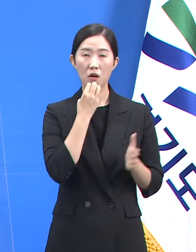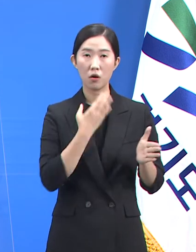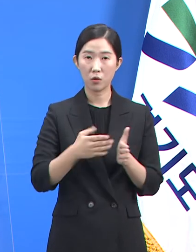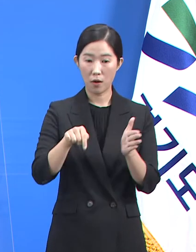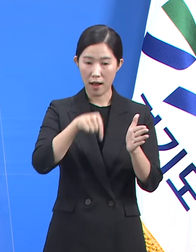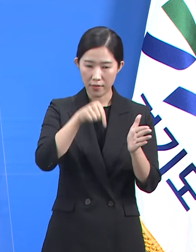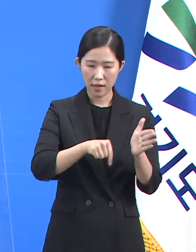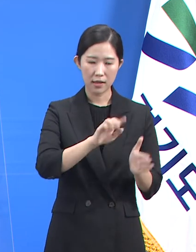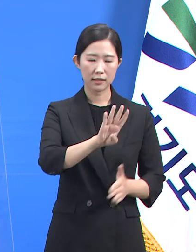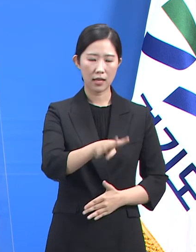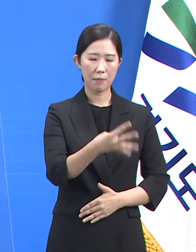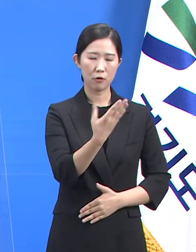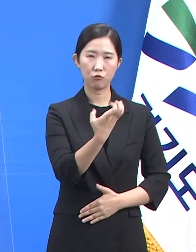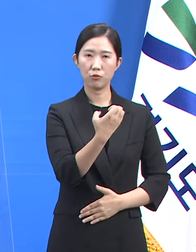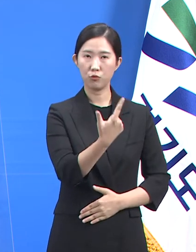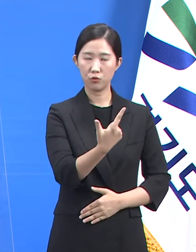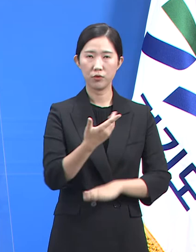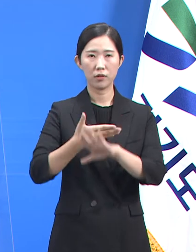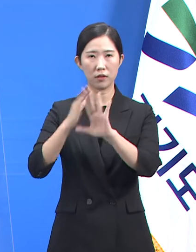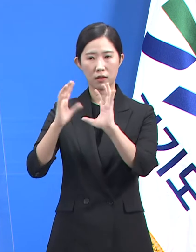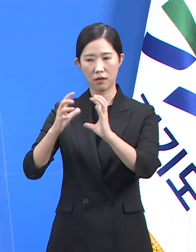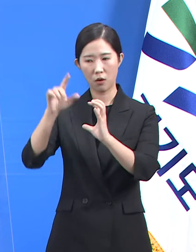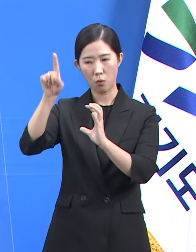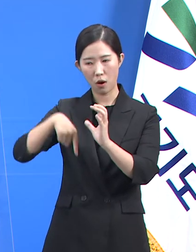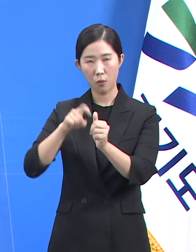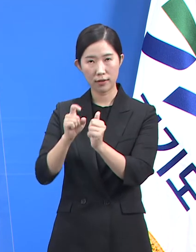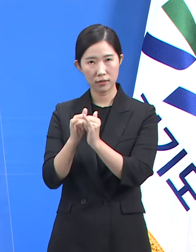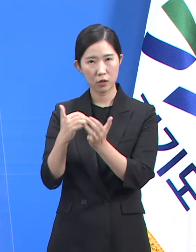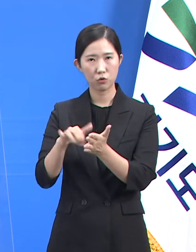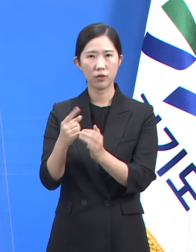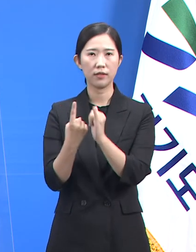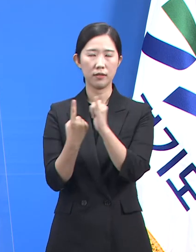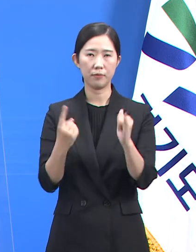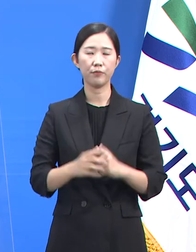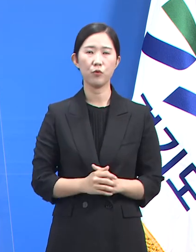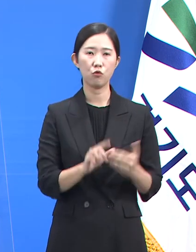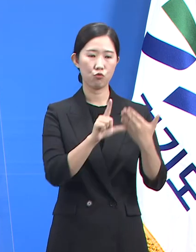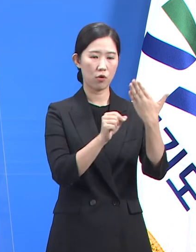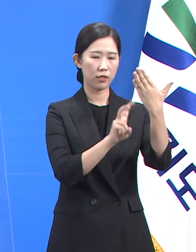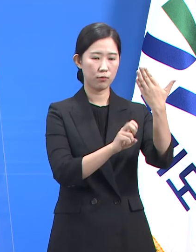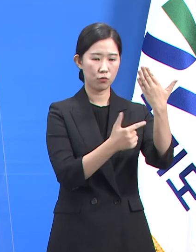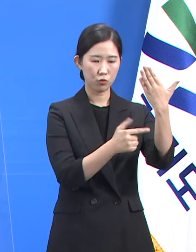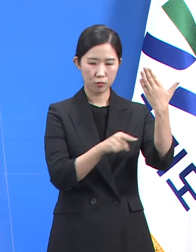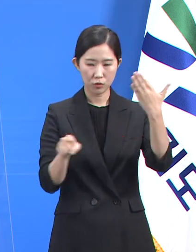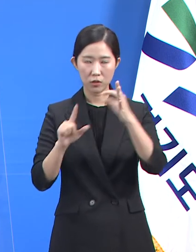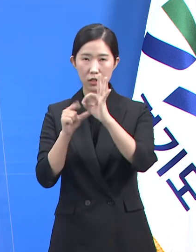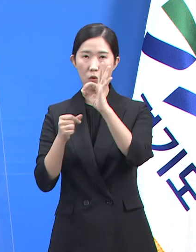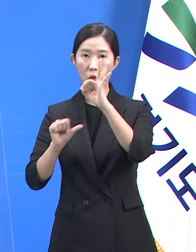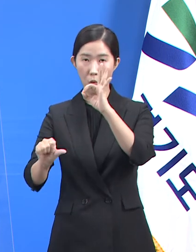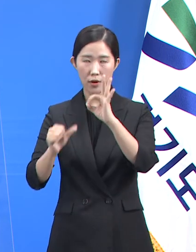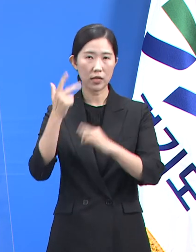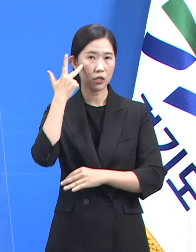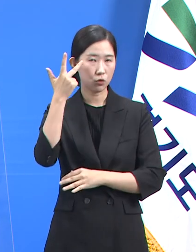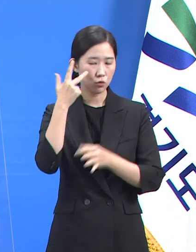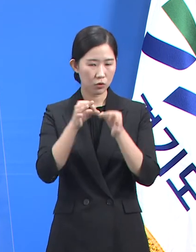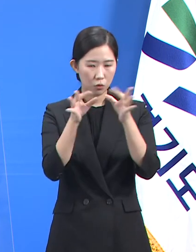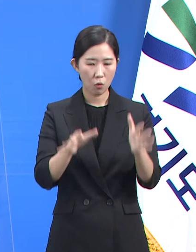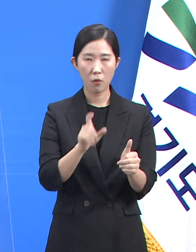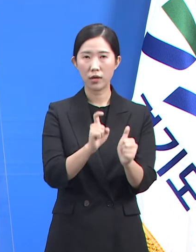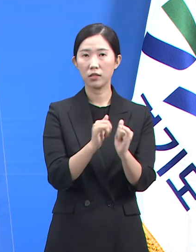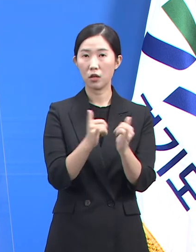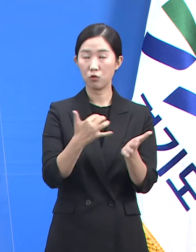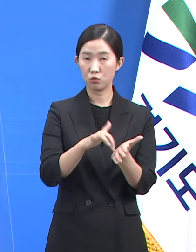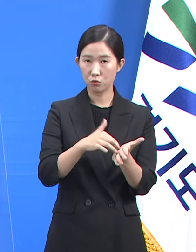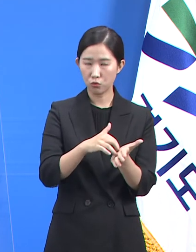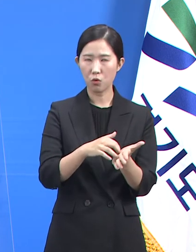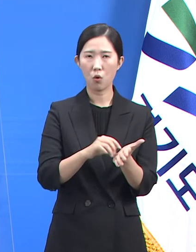496명, 해외 유입 1명입니다. 9월 26일부터 10월 2일까지 한 주간 발생한 도내 확진자 수는